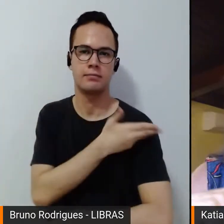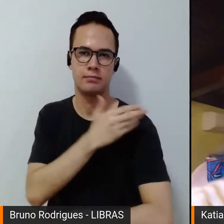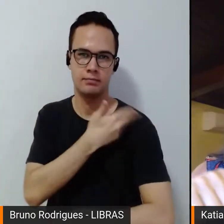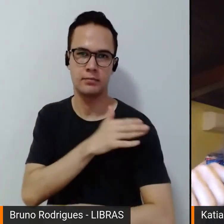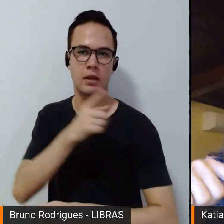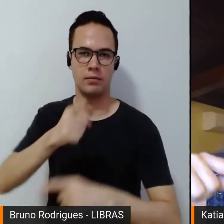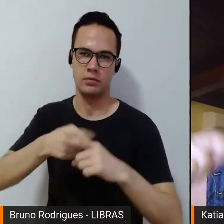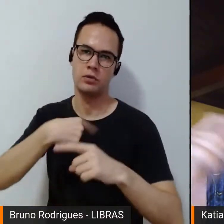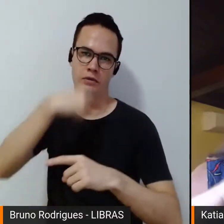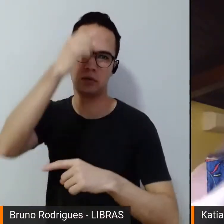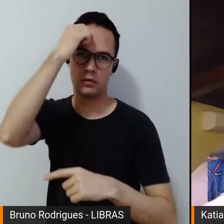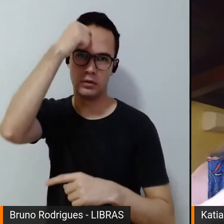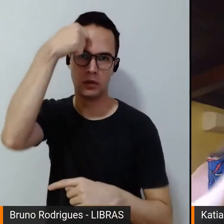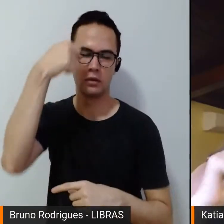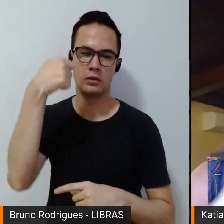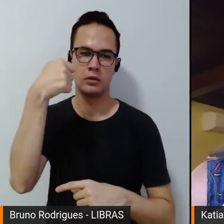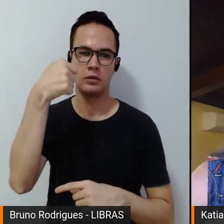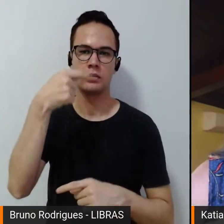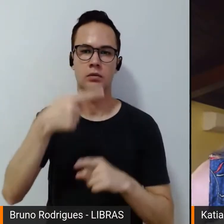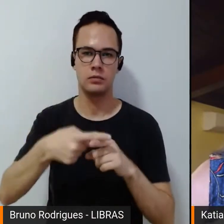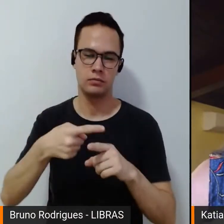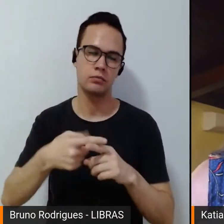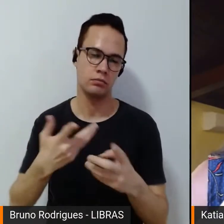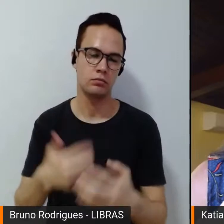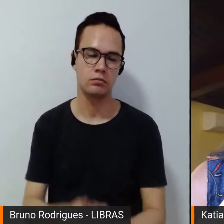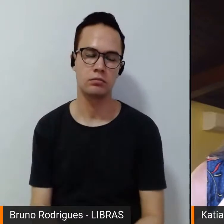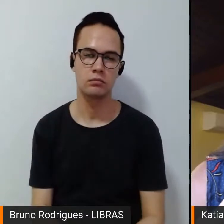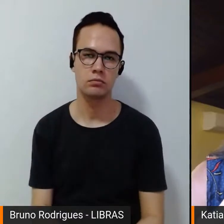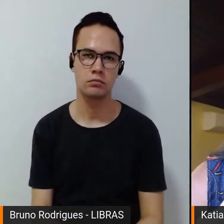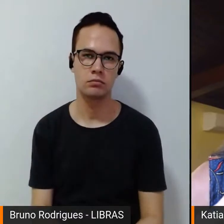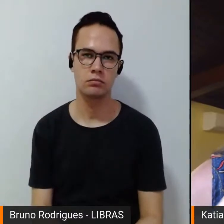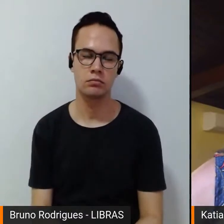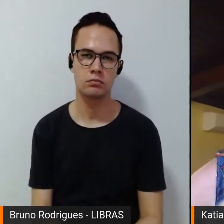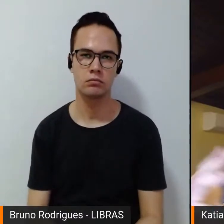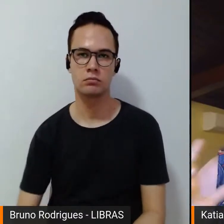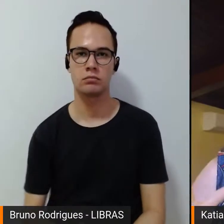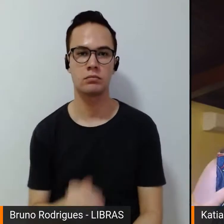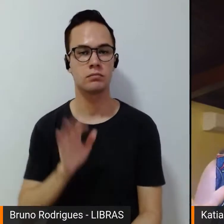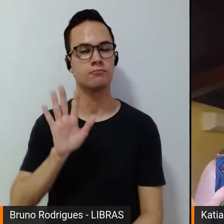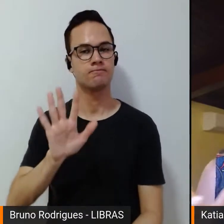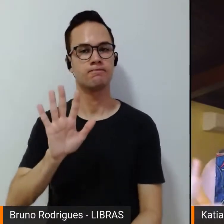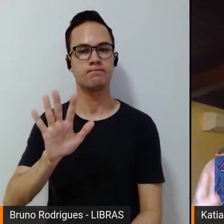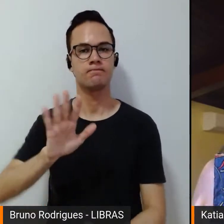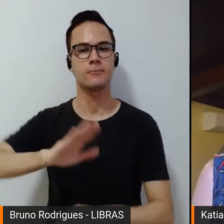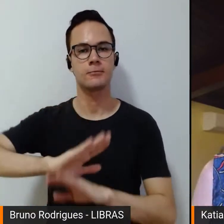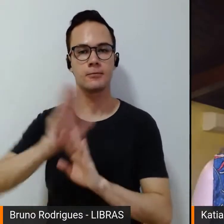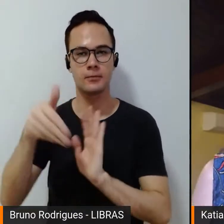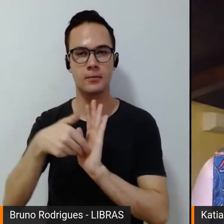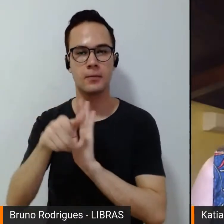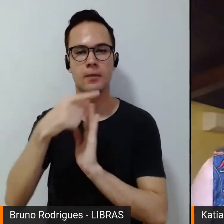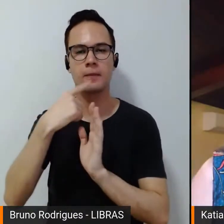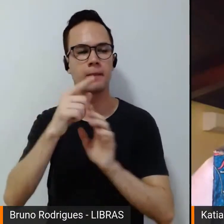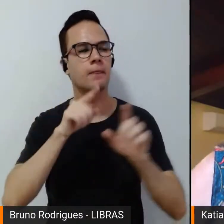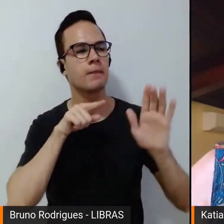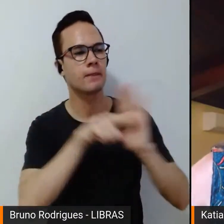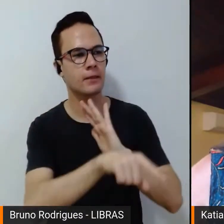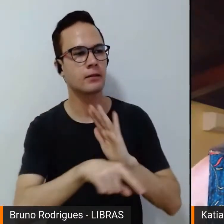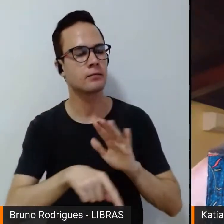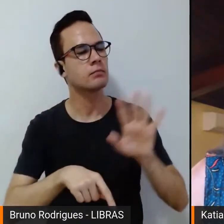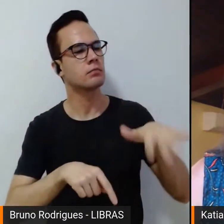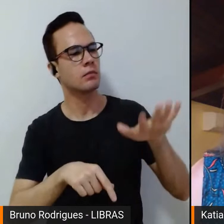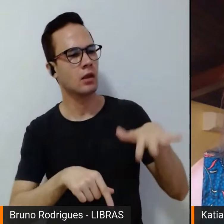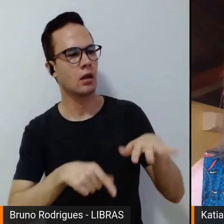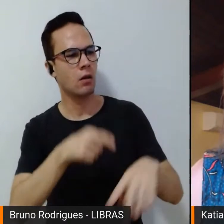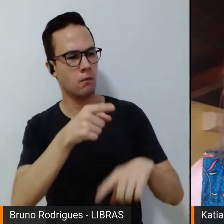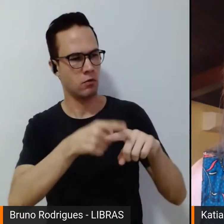racial pelo fato de serem negras. Mas, de uma forma geral, quando questionadas assim, por que é